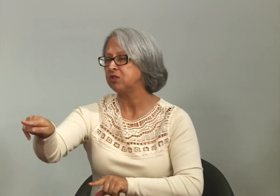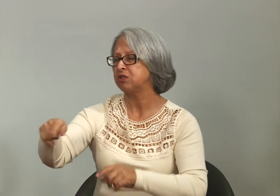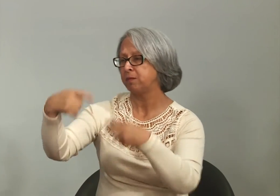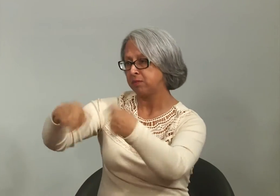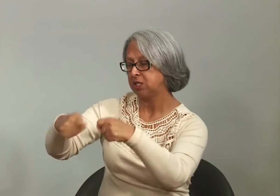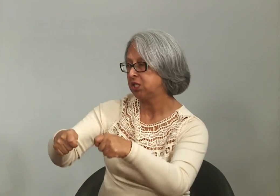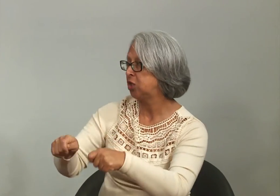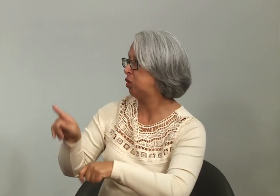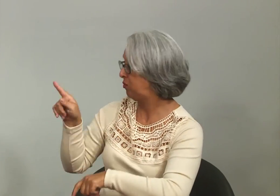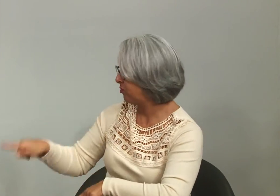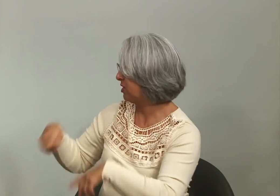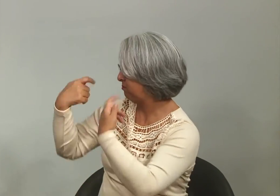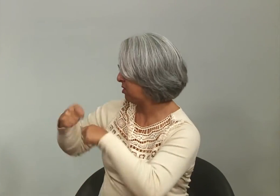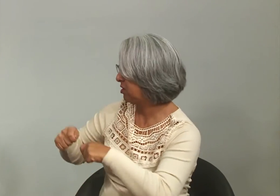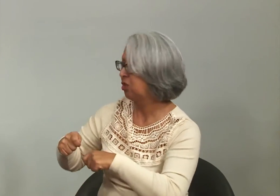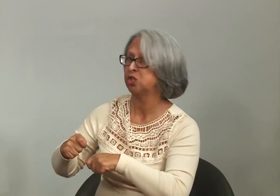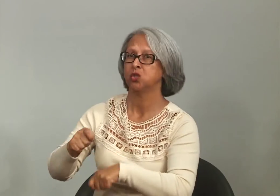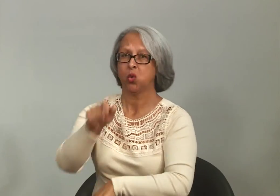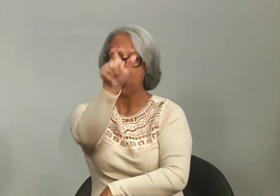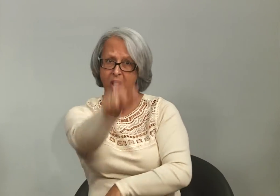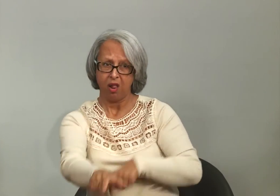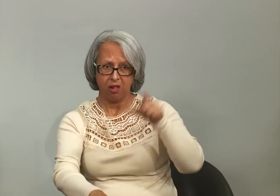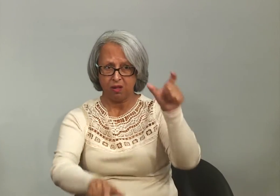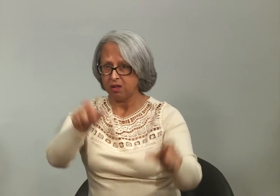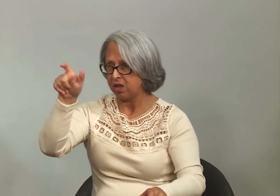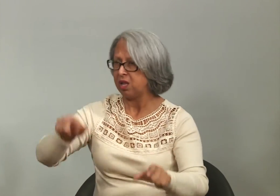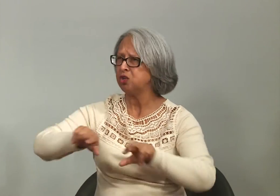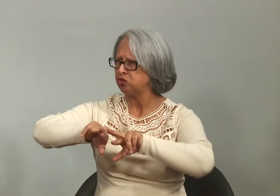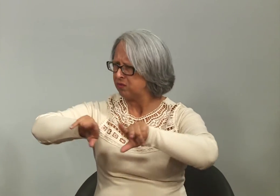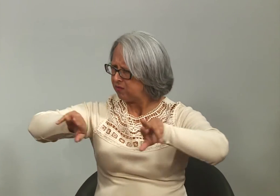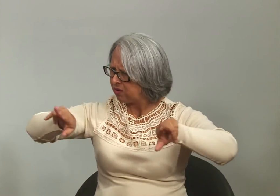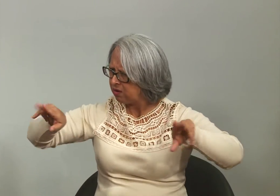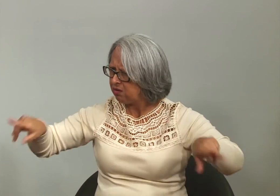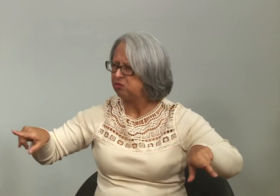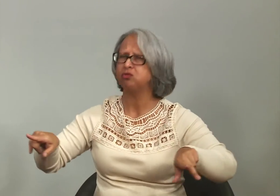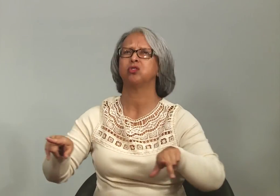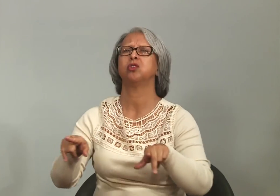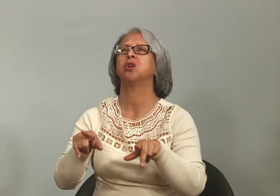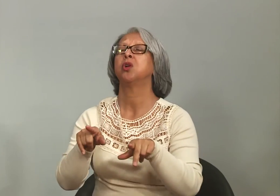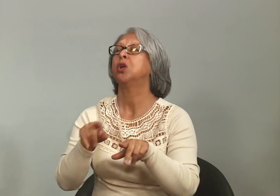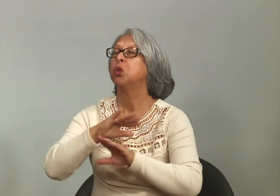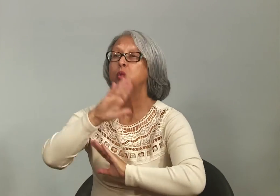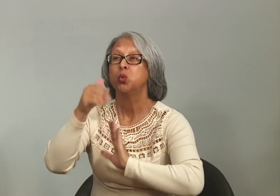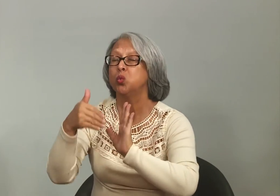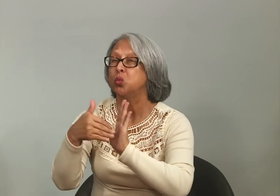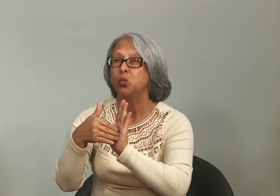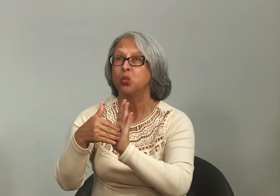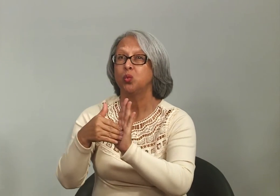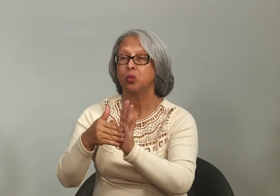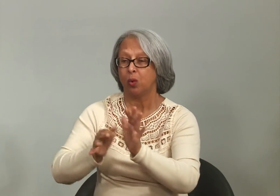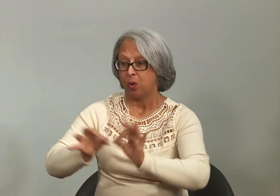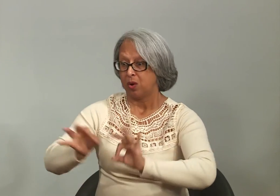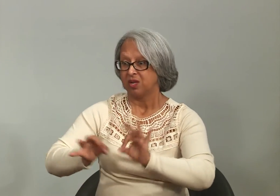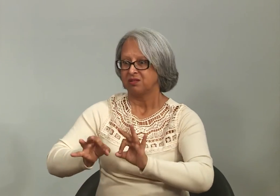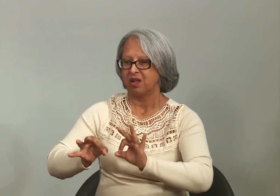conhecimentos e todas as pessoas que estão trabalhando nessa área precisam ser diferentes, divulgadores, formadores.